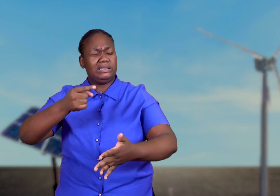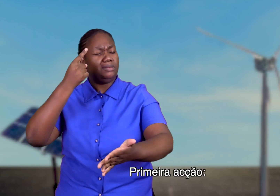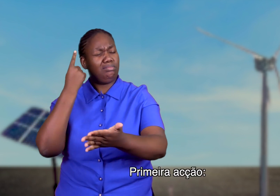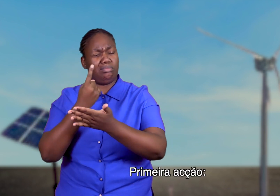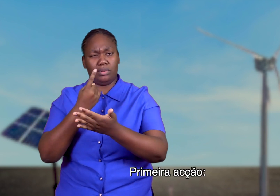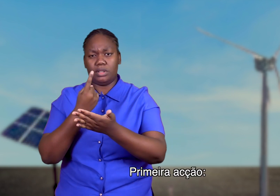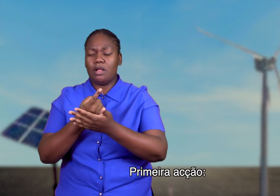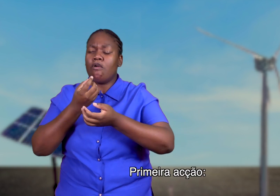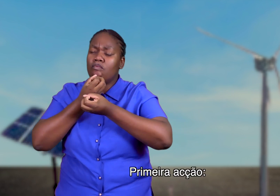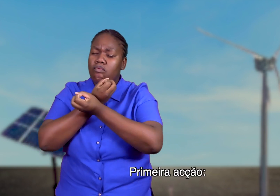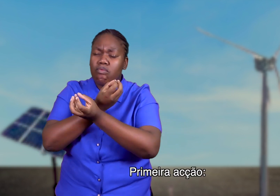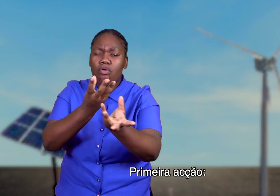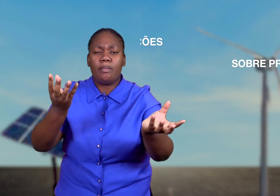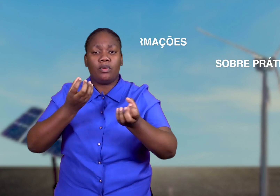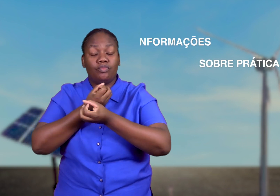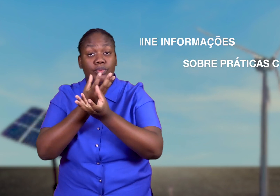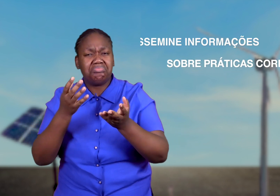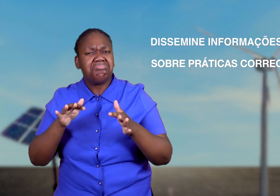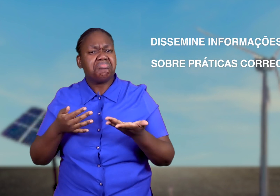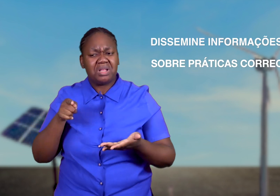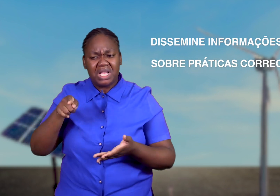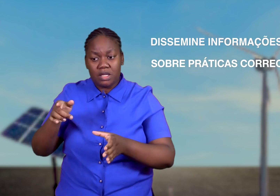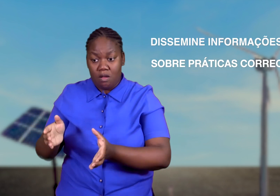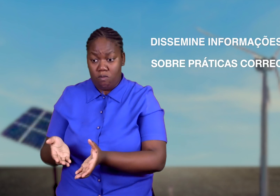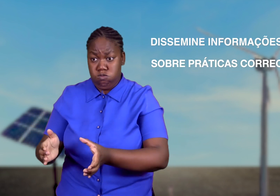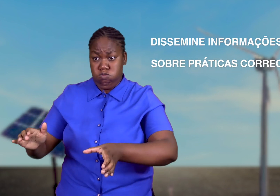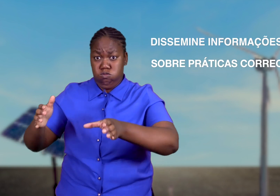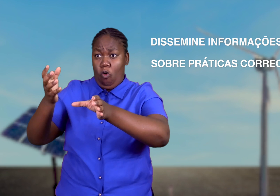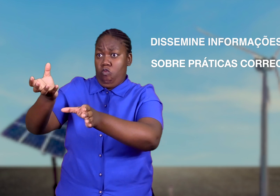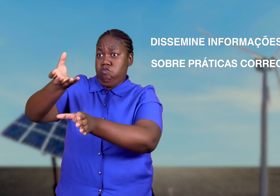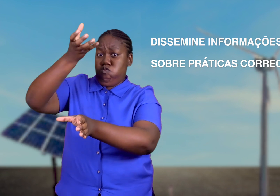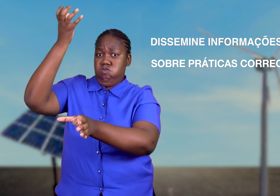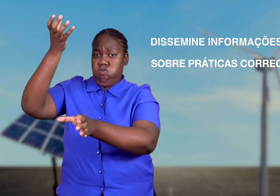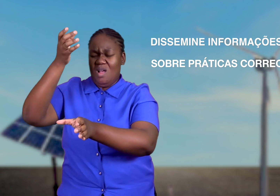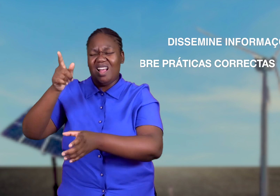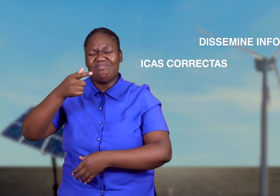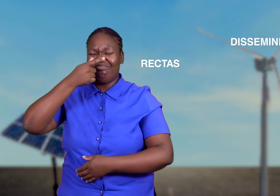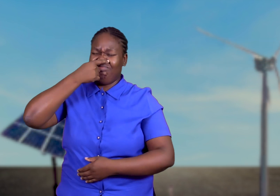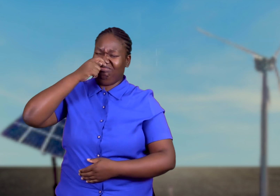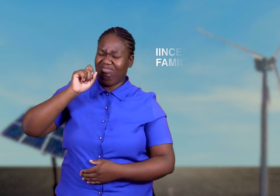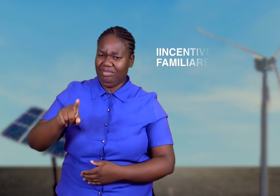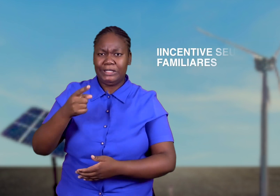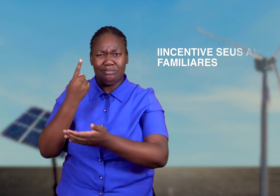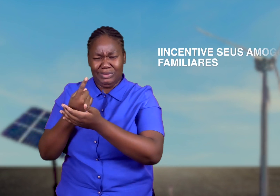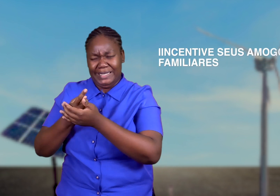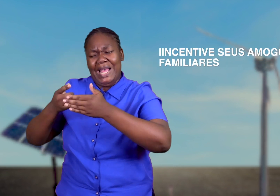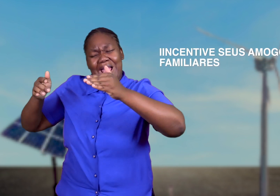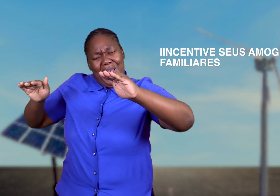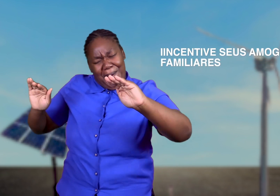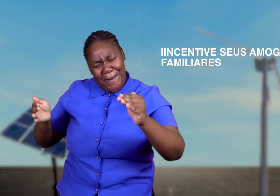Primeira ação Dissemine informações sobre práticas corretas. Incentive seus amigos e